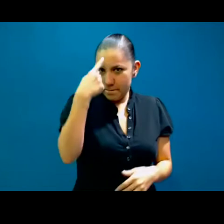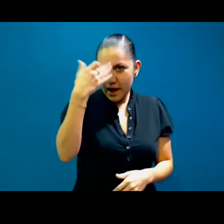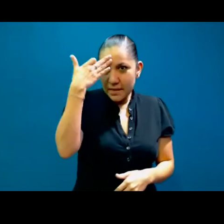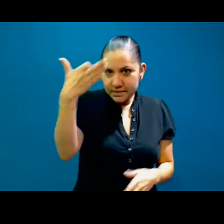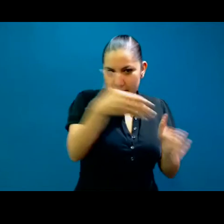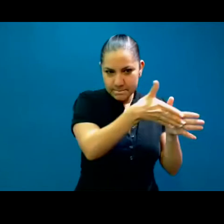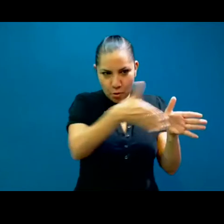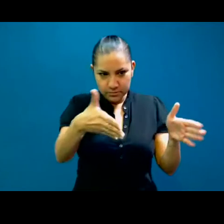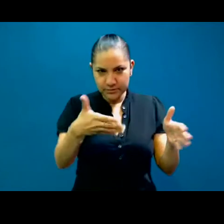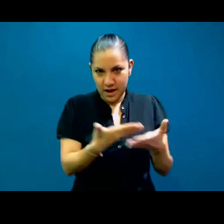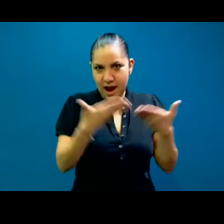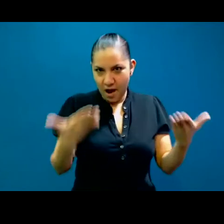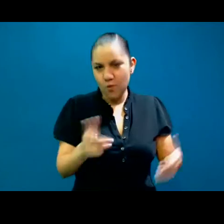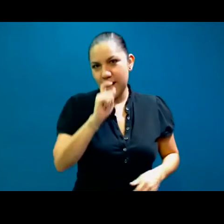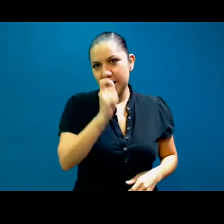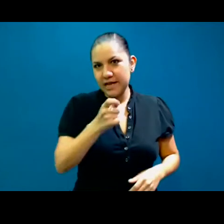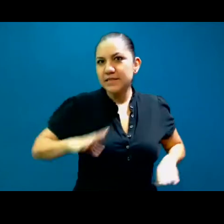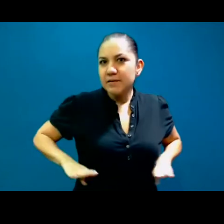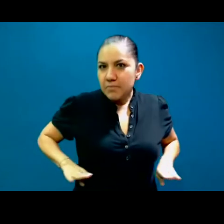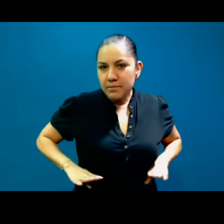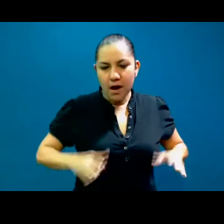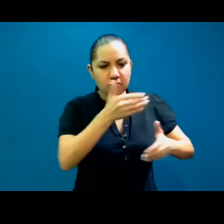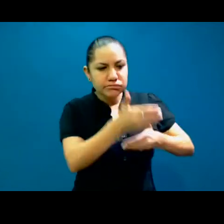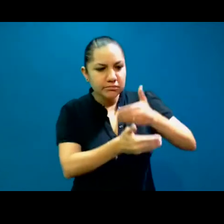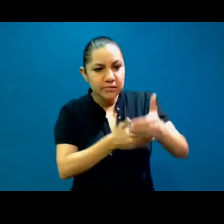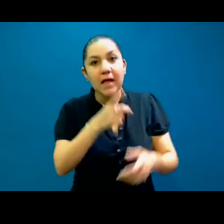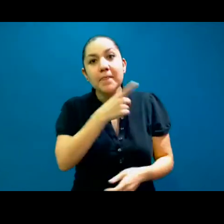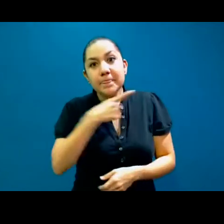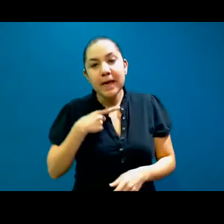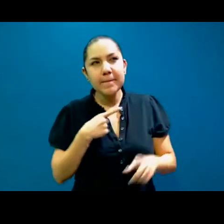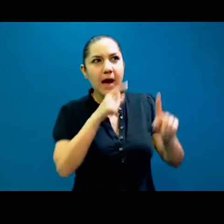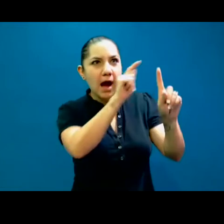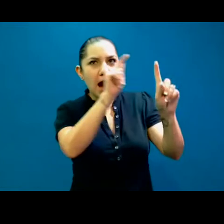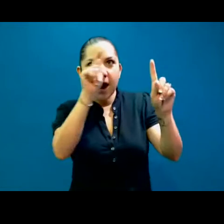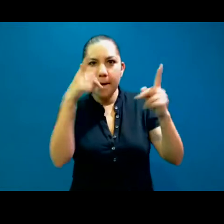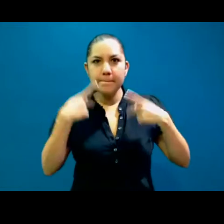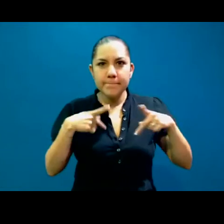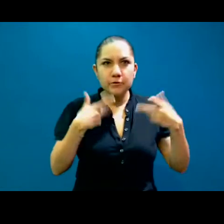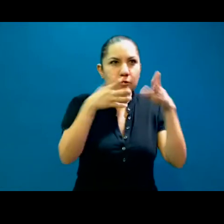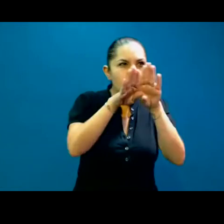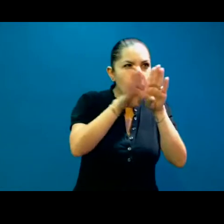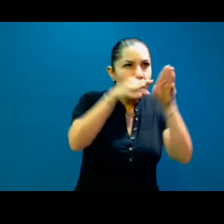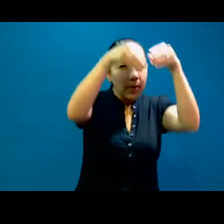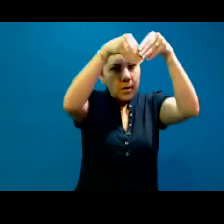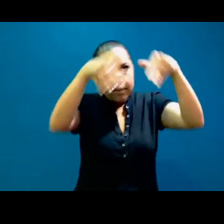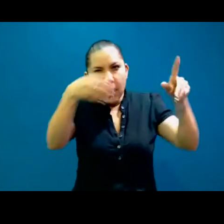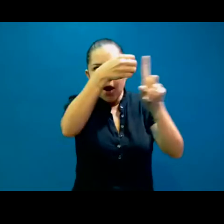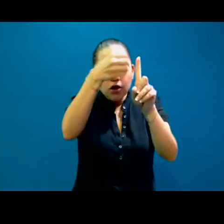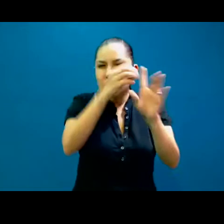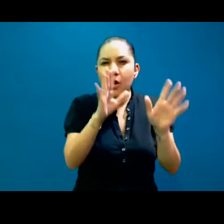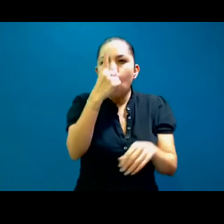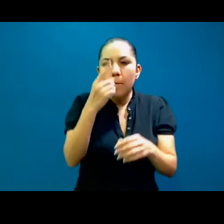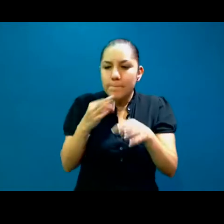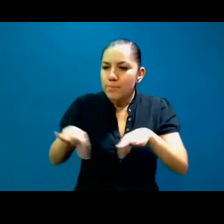habla de que, pues, lo importante no es como rendir culto a las personalidades, sino lo que hacemos juntos, sobre todo para la profesión. Todo